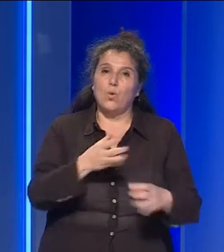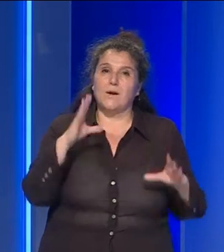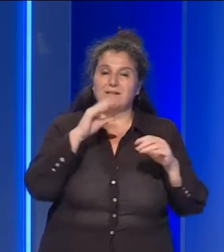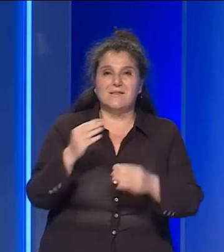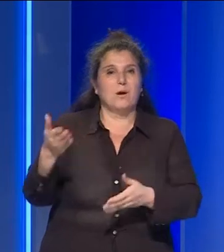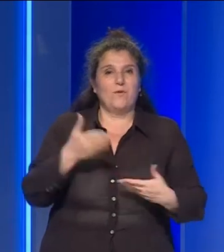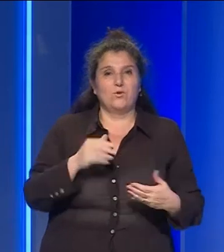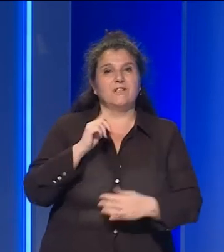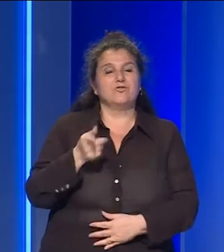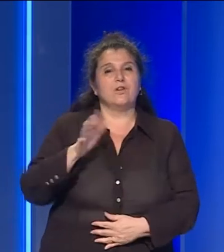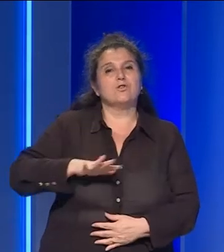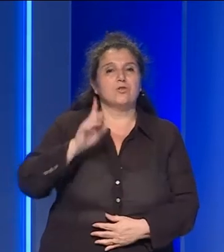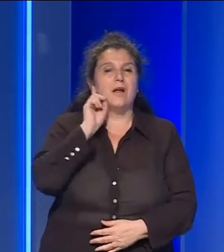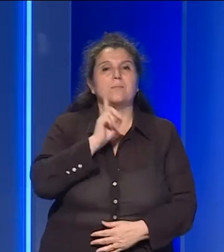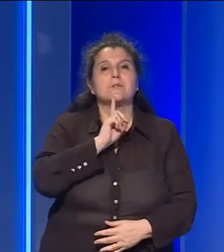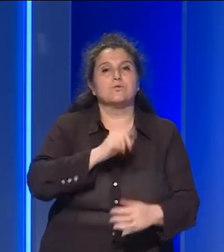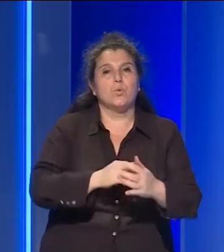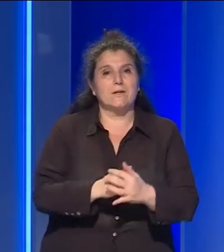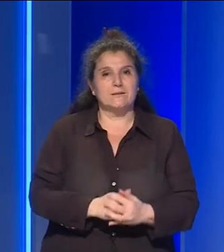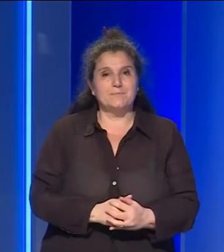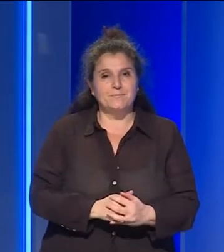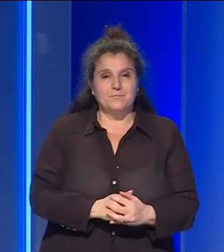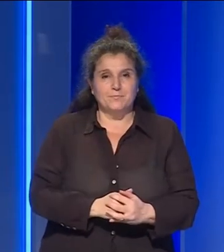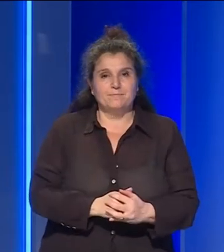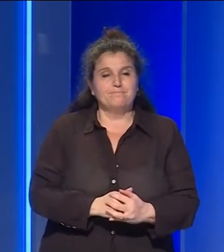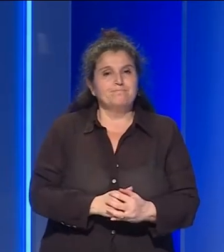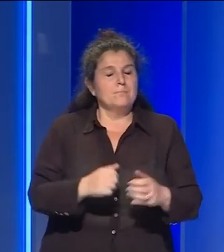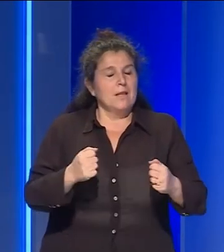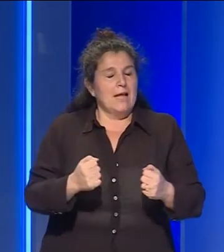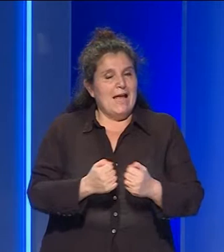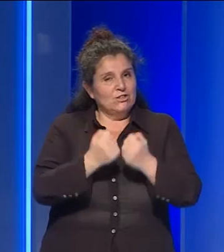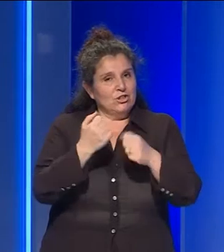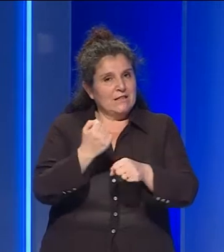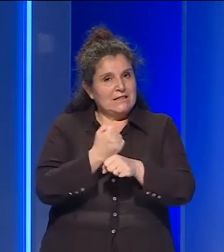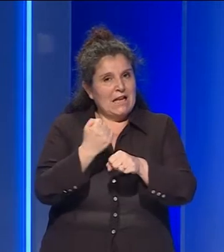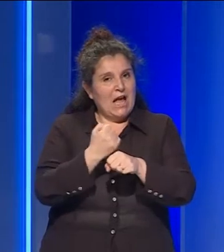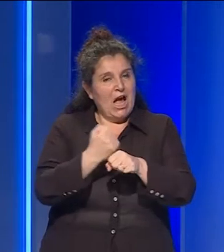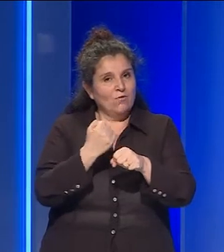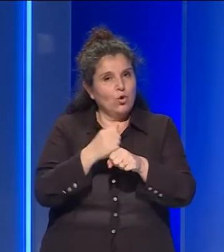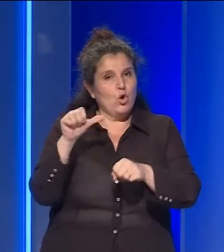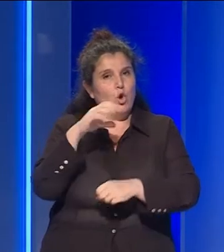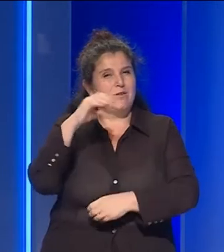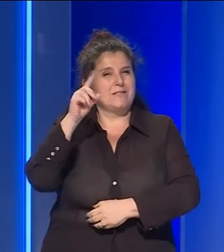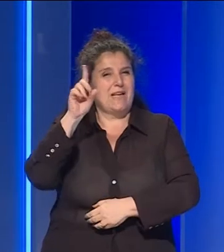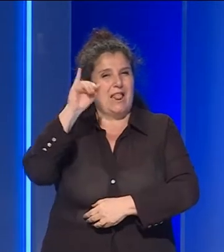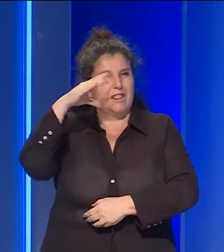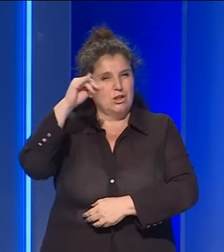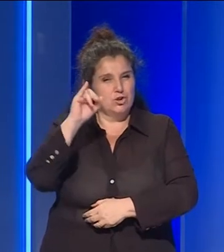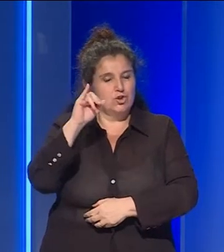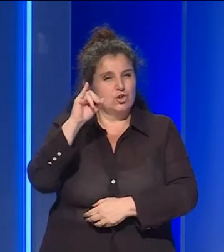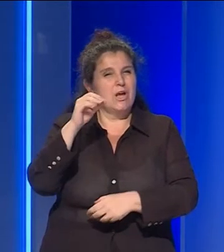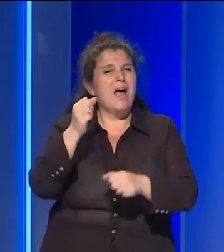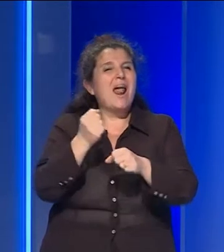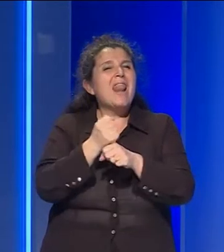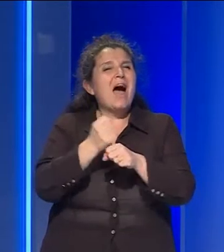Benvenuti al Tg regionale per sordi. Incidente sul lavoro a Scandecci. Durante i